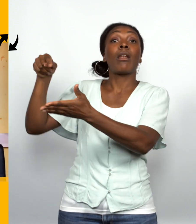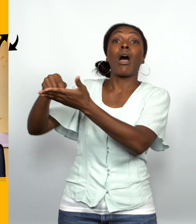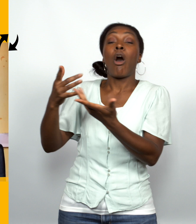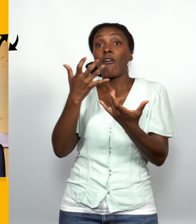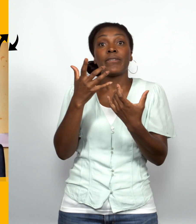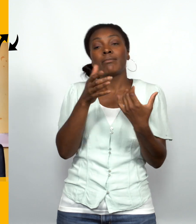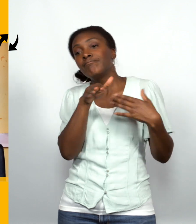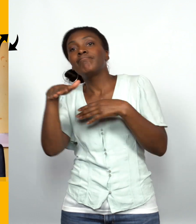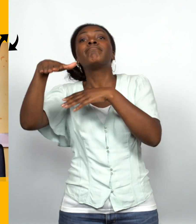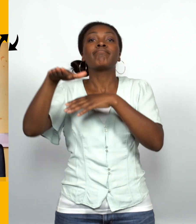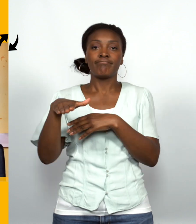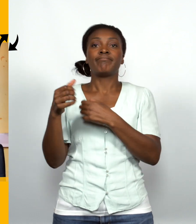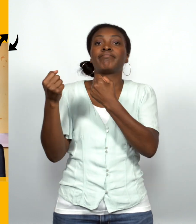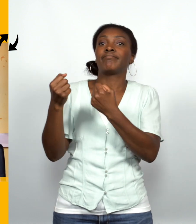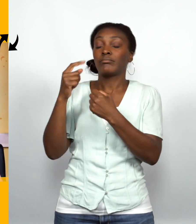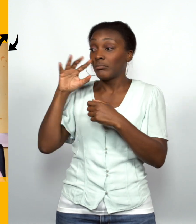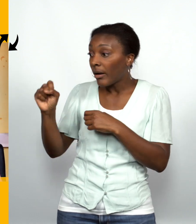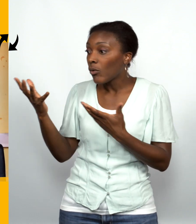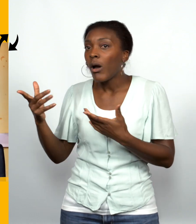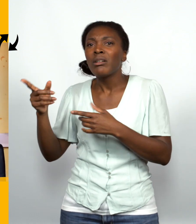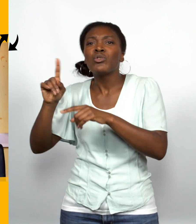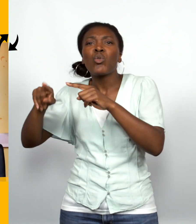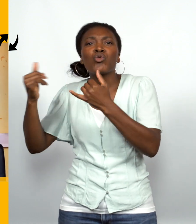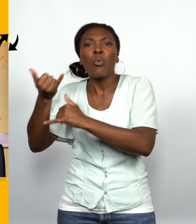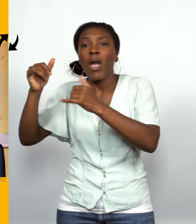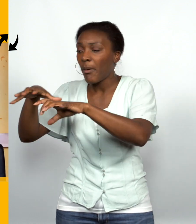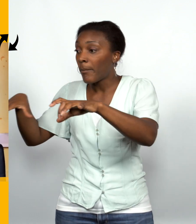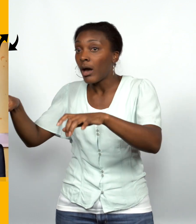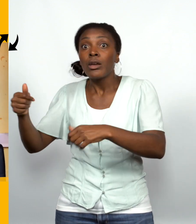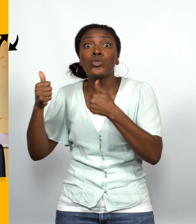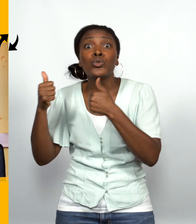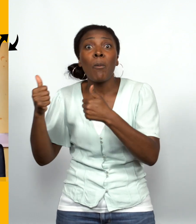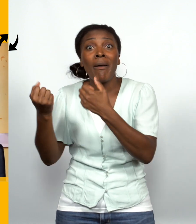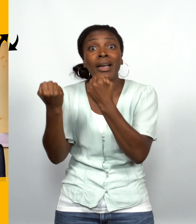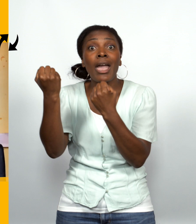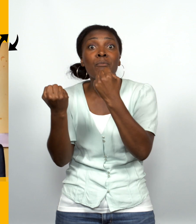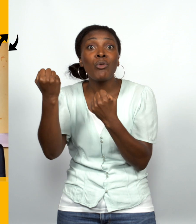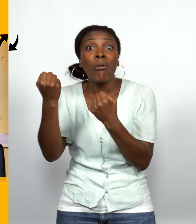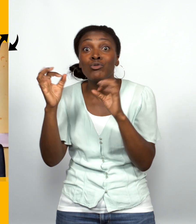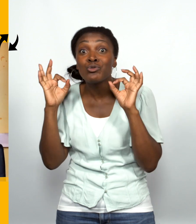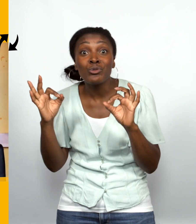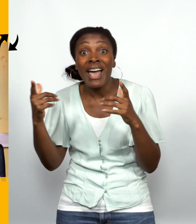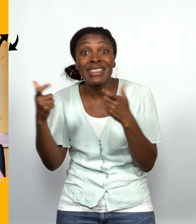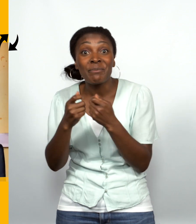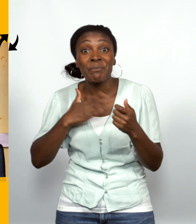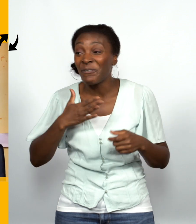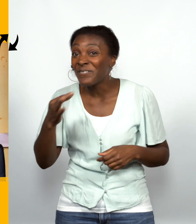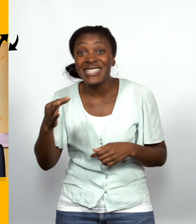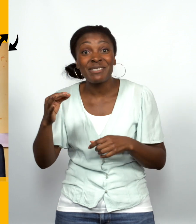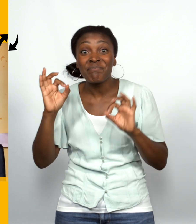on a à cœur de s'arrêter, et qu'est-ce qu'on voit ? Il y avait un ensemble de petits trucs, un super camion, un petit camion sur lequel il pouvait s'asseoir et rouler, exactement